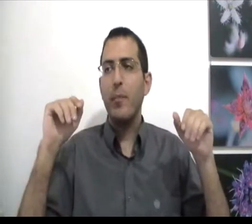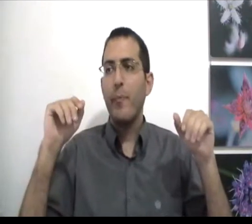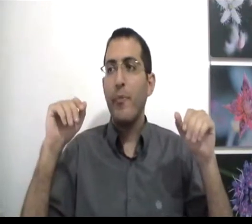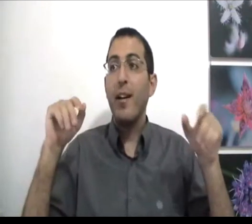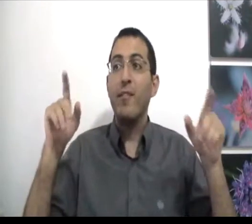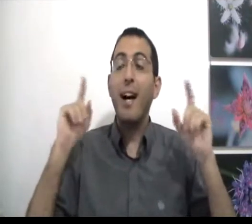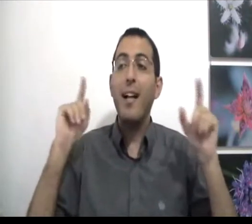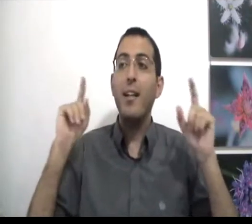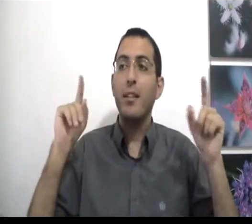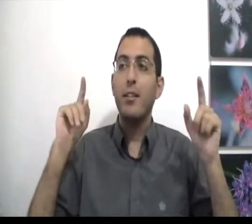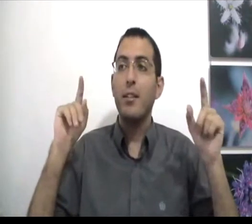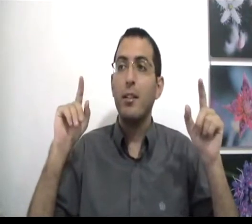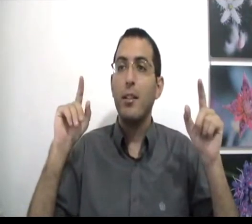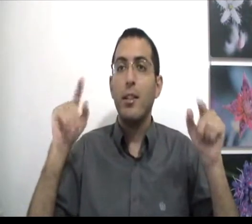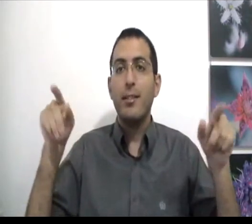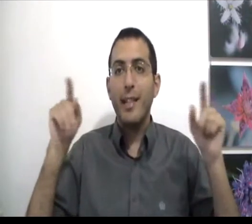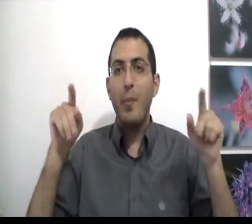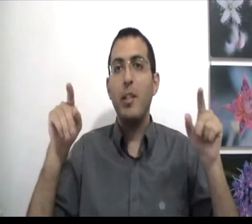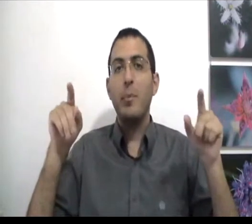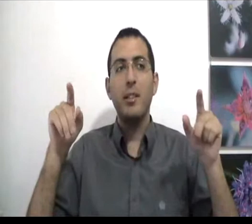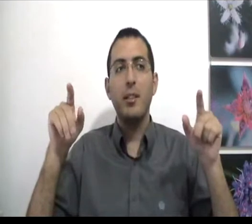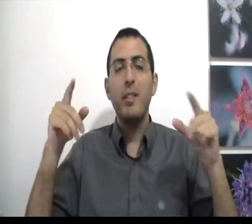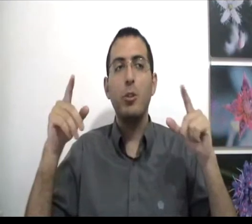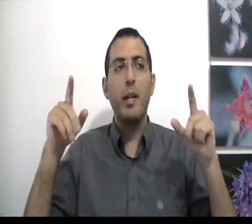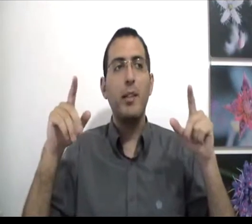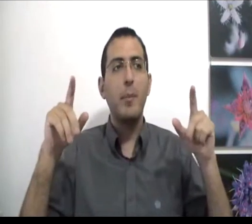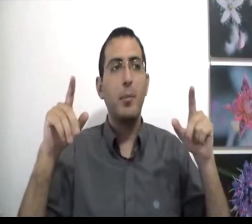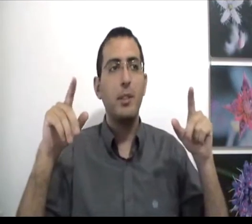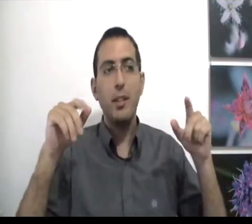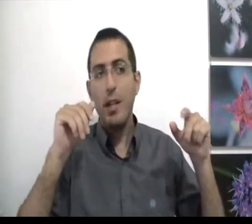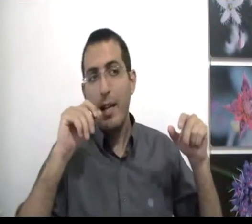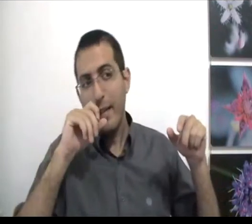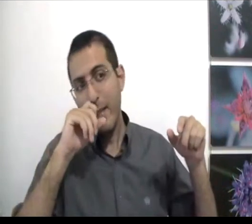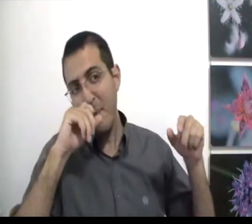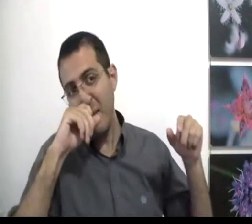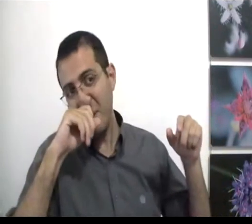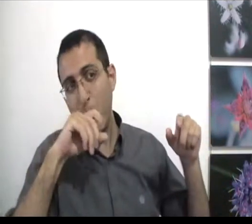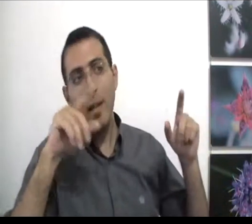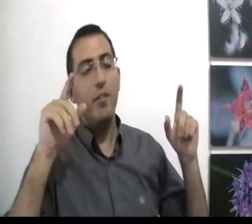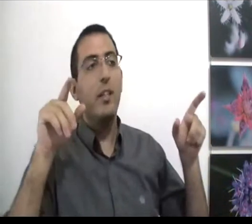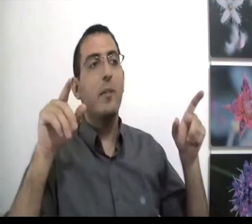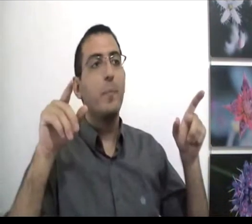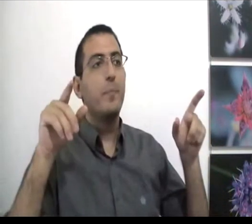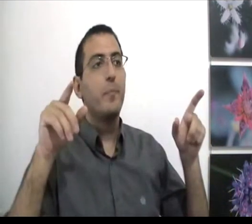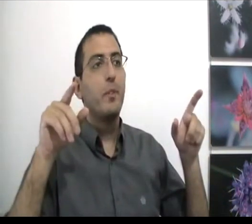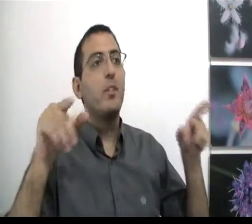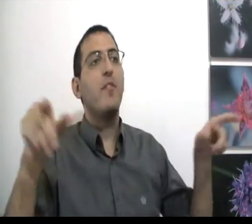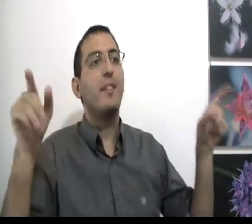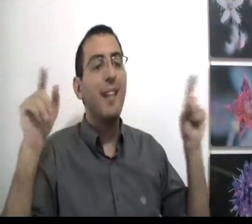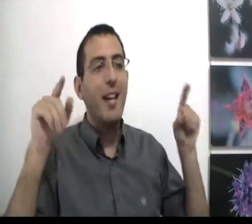אבל תהיה אמיתי בזה מה זאת אומרת תהיה אמיתי בזה? אם אין אפשרות להבין, תוודא